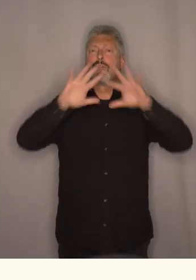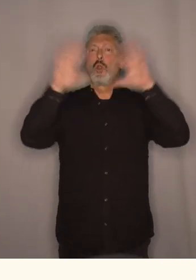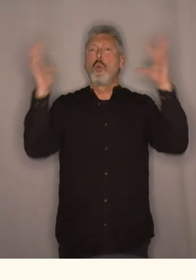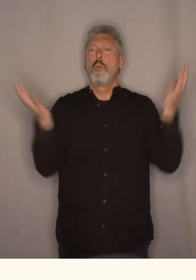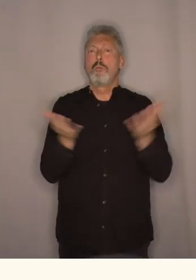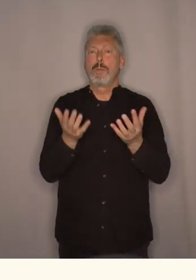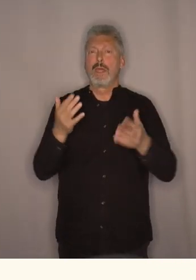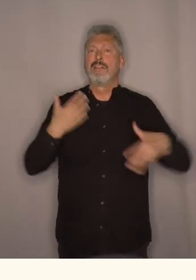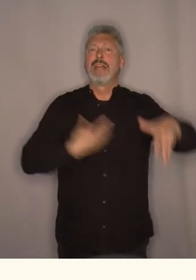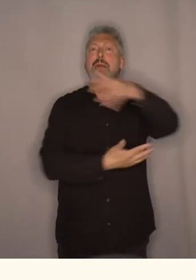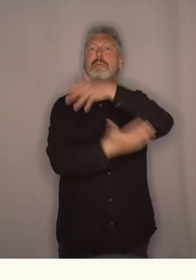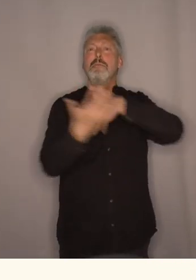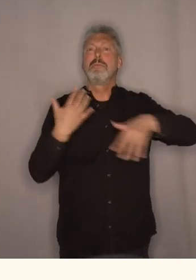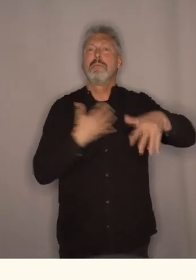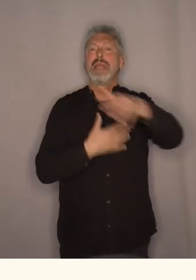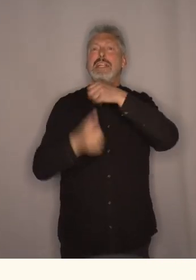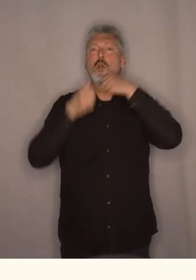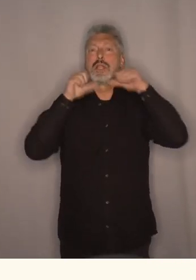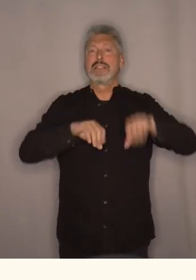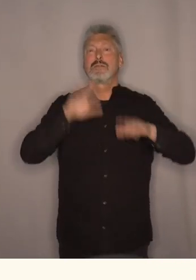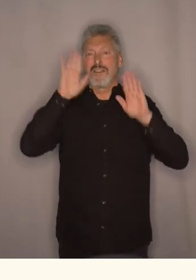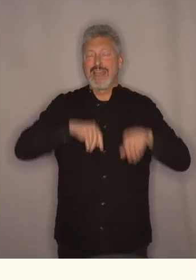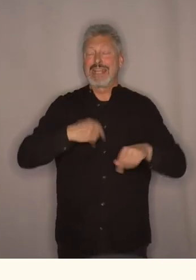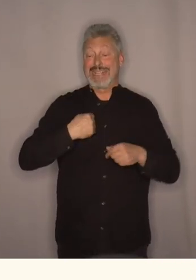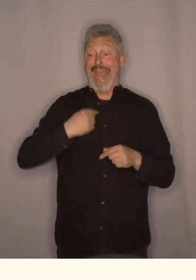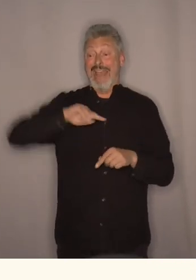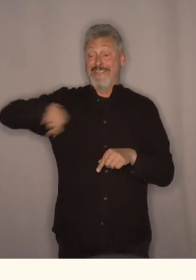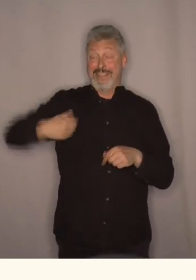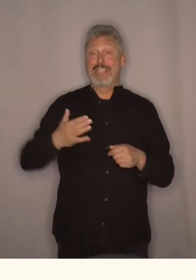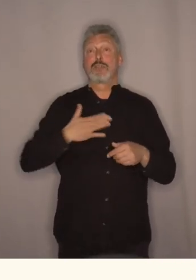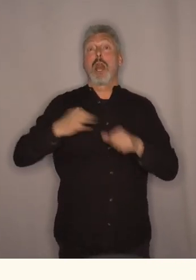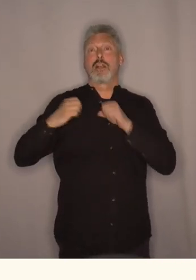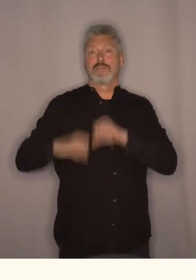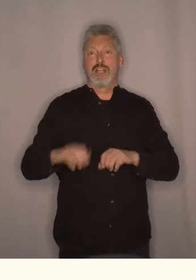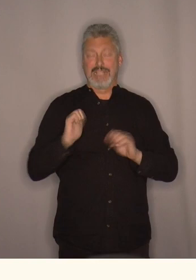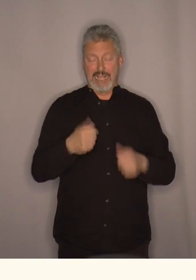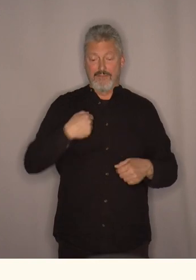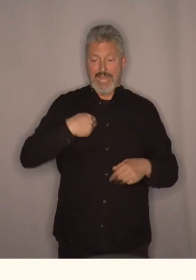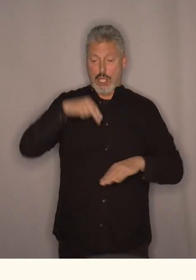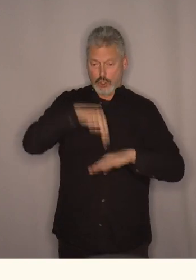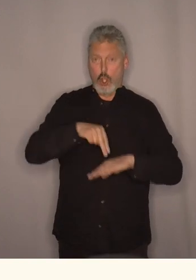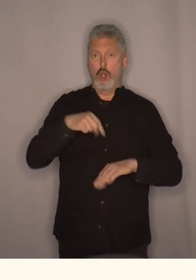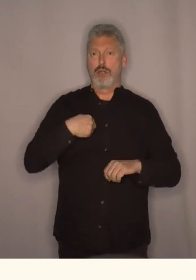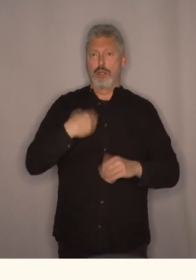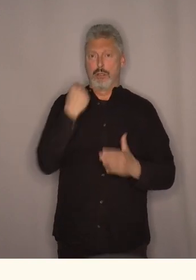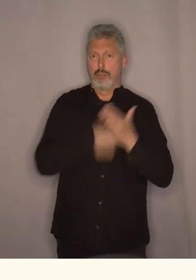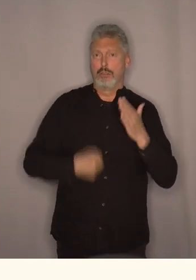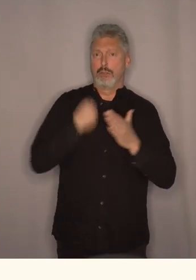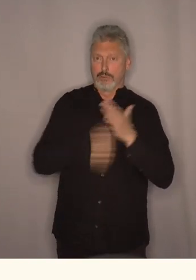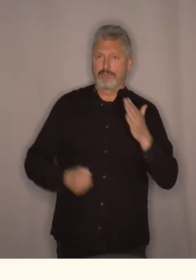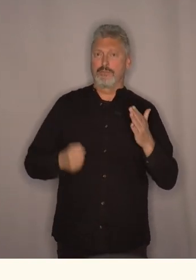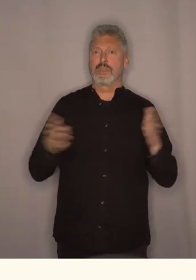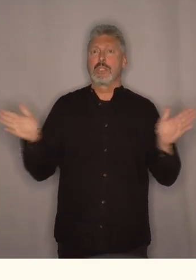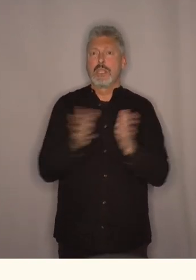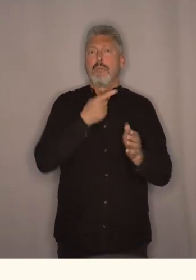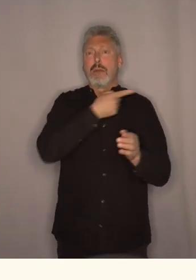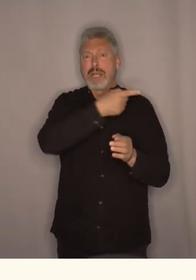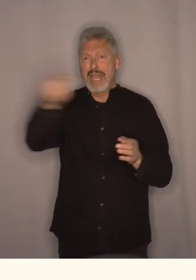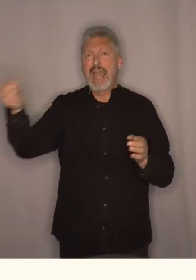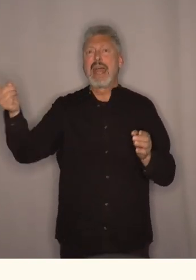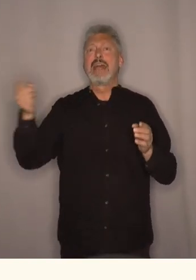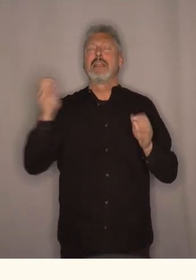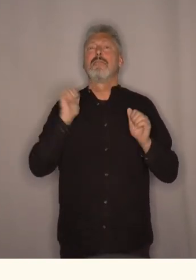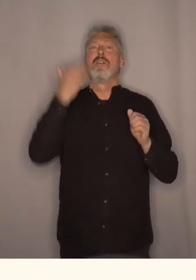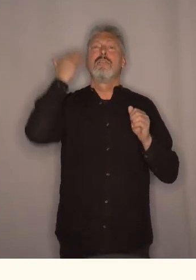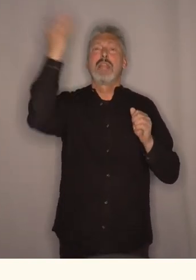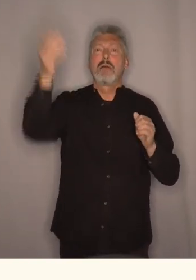miljøkrisene som vi vet at vi har ansvar for. Og det er derfor jeg står her, og det er derfor jeg vil kjempe sammen med dere for en